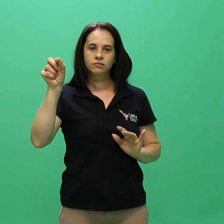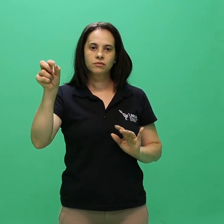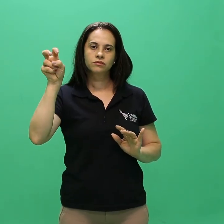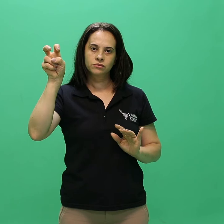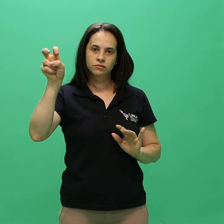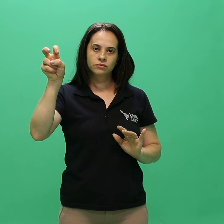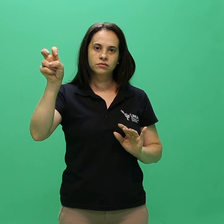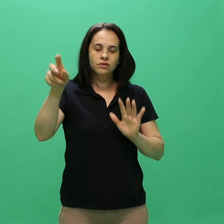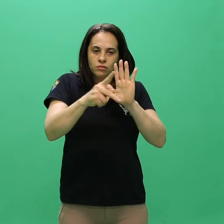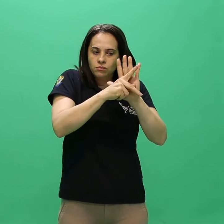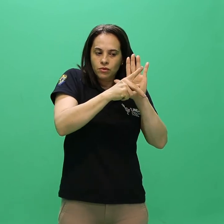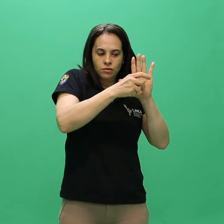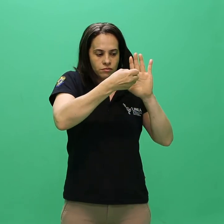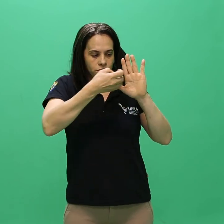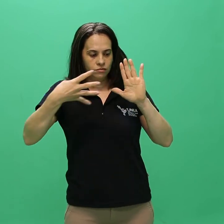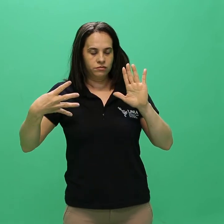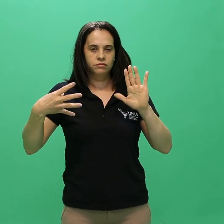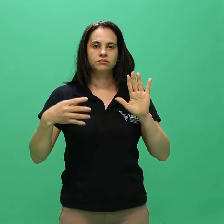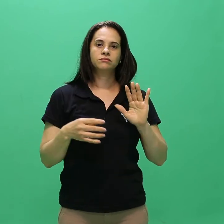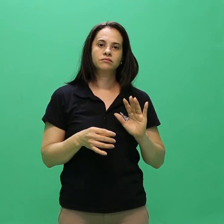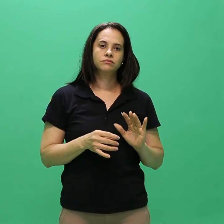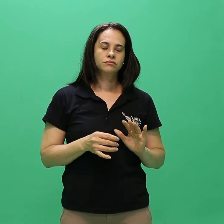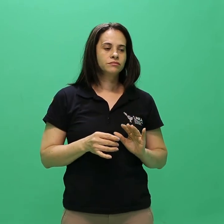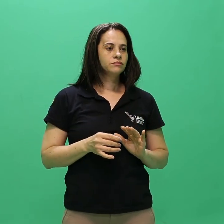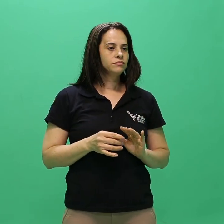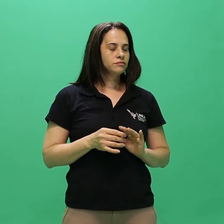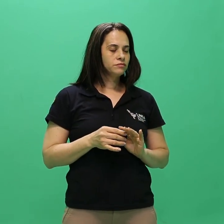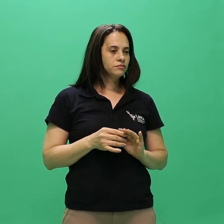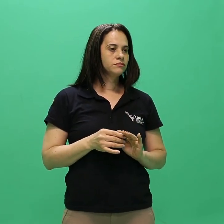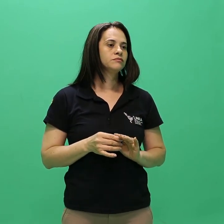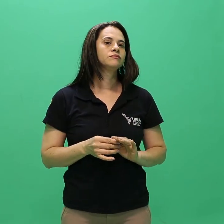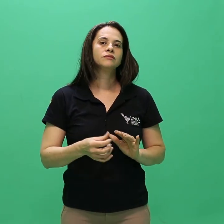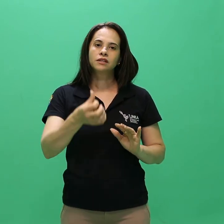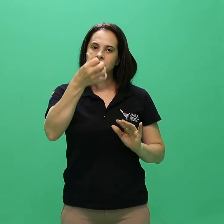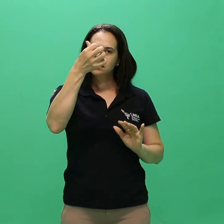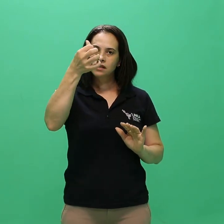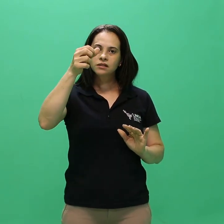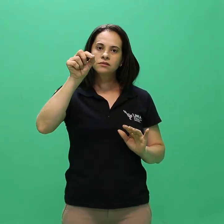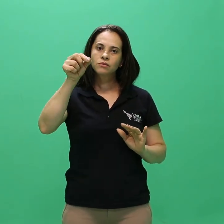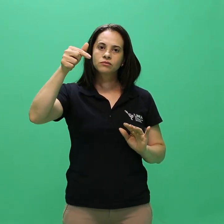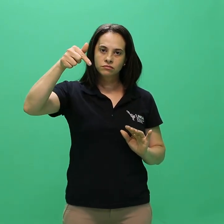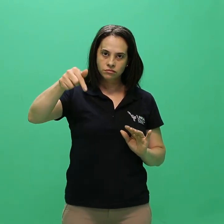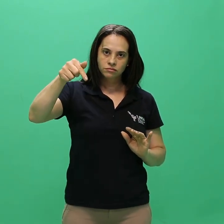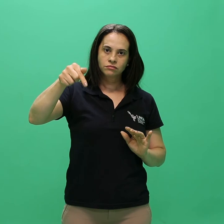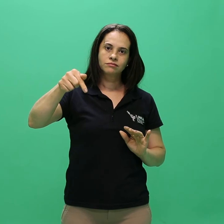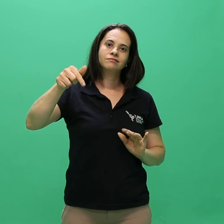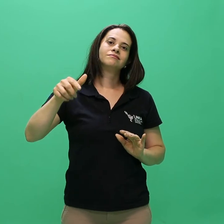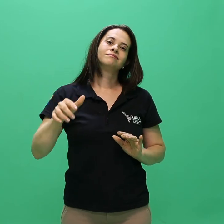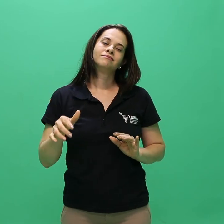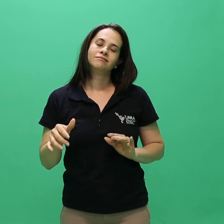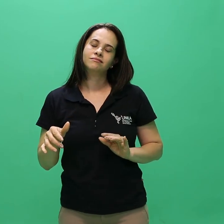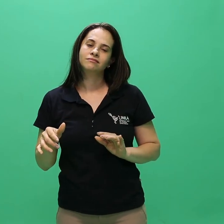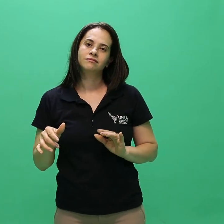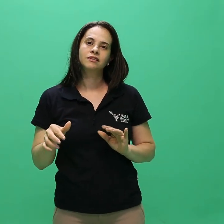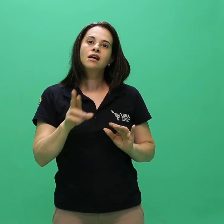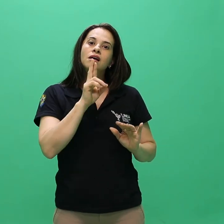.5.5 do presente edital. 6.7